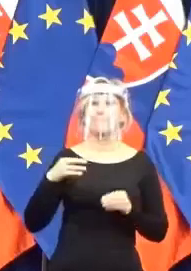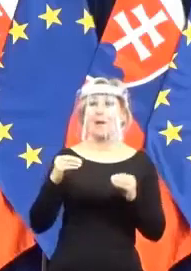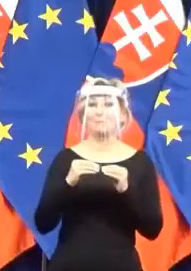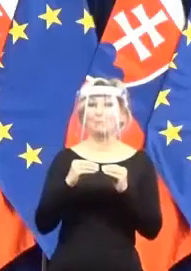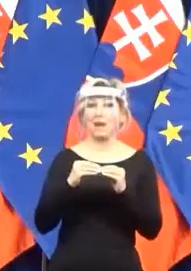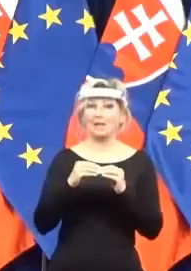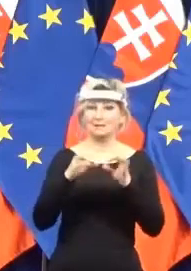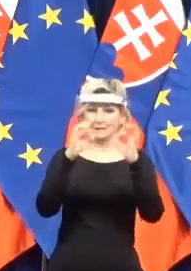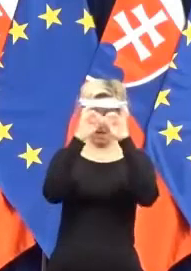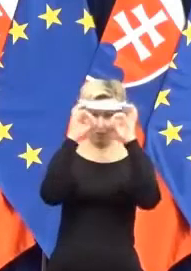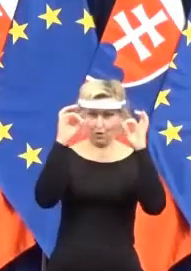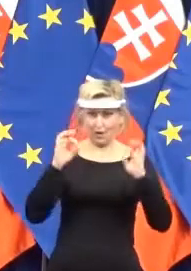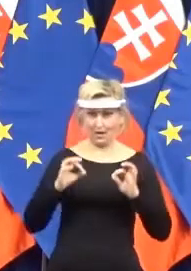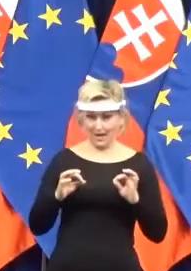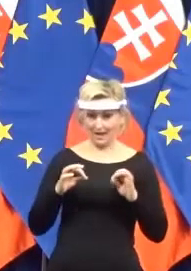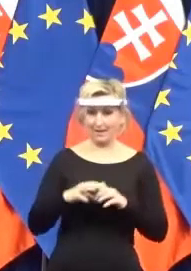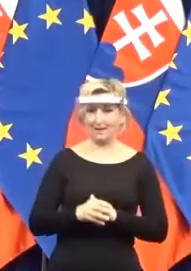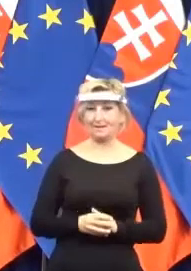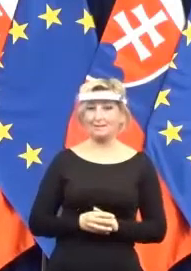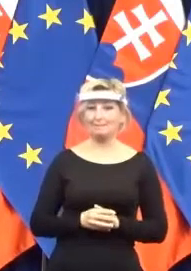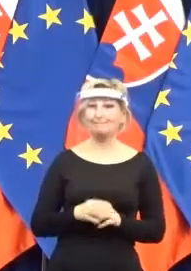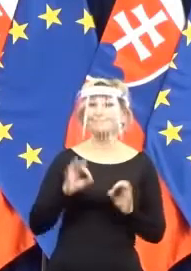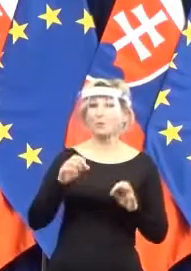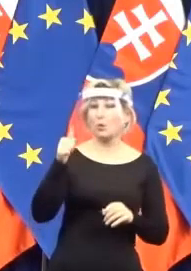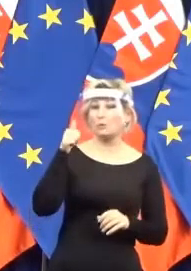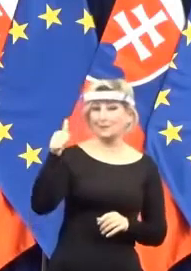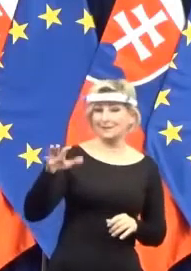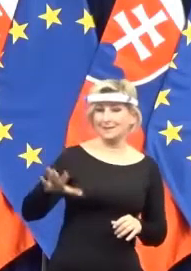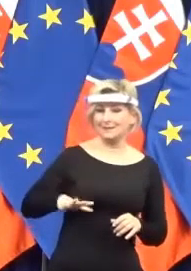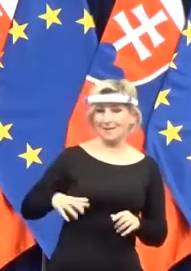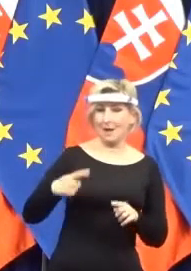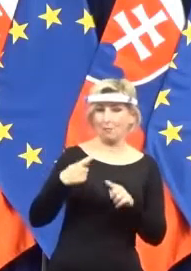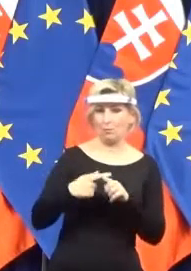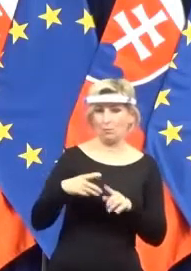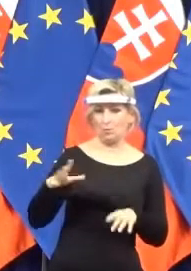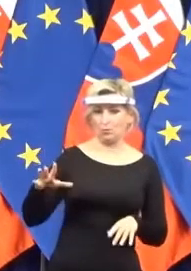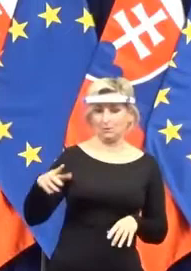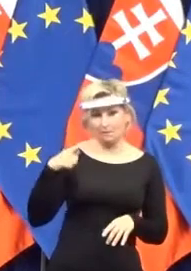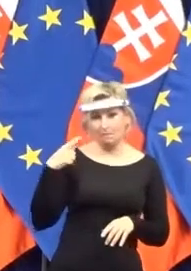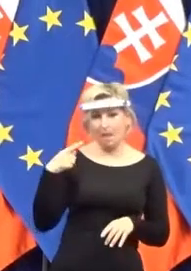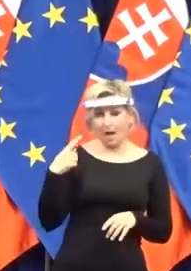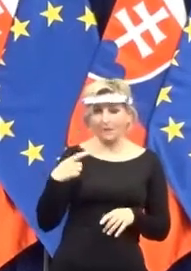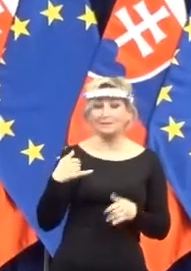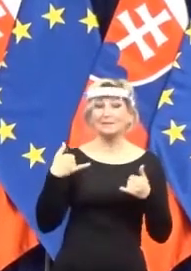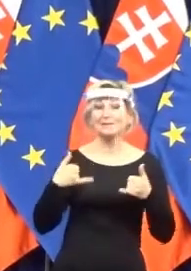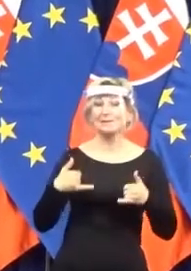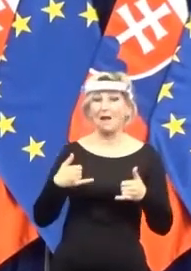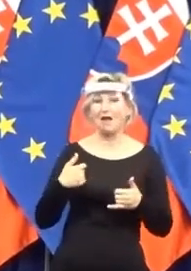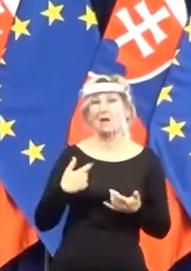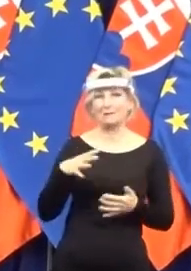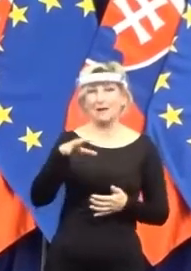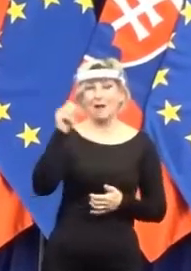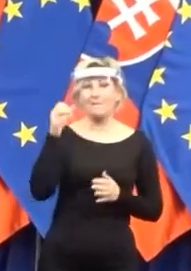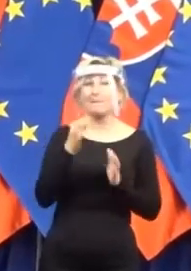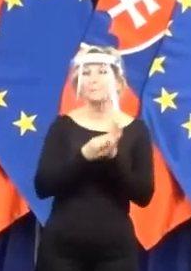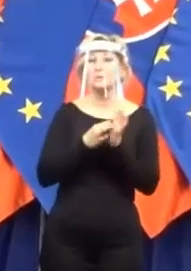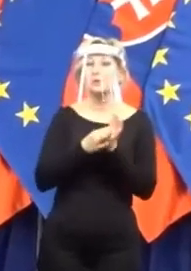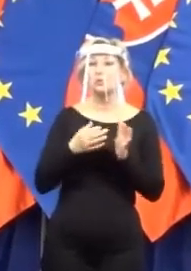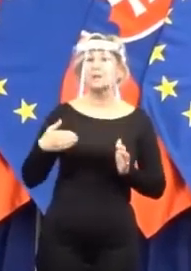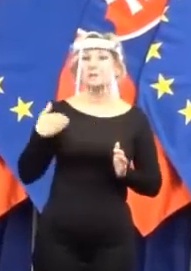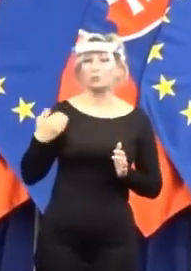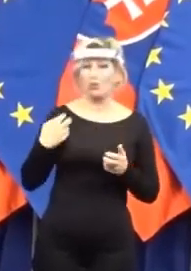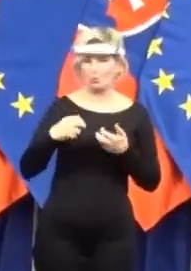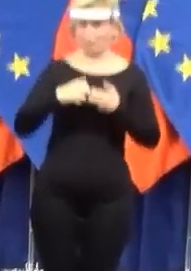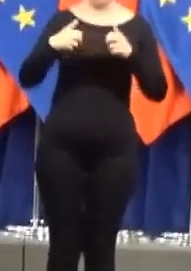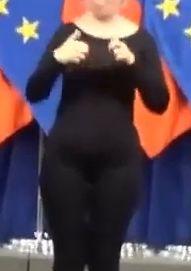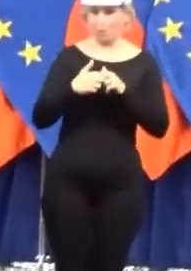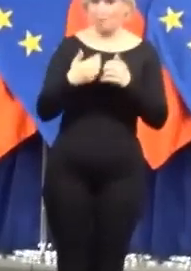Dobrý deň, dámy a páni. My si v škôl sveplne uvedomujeme celú situáciu. tak ako na jednej strane sa snažíme pomôcť